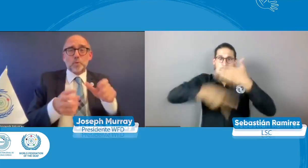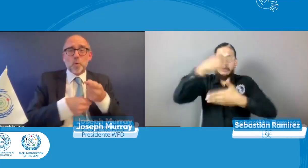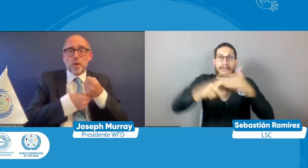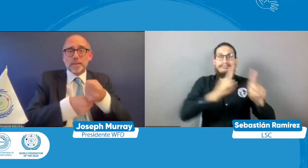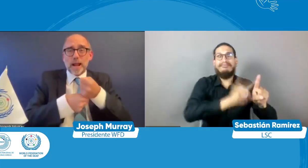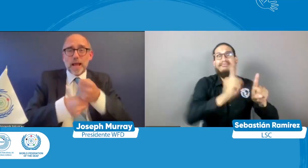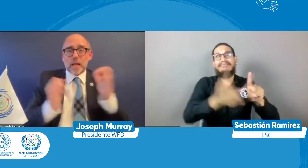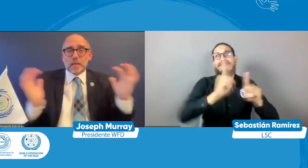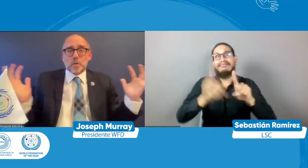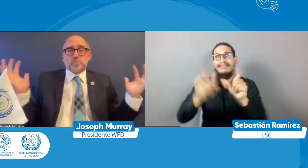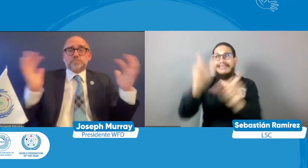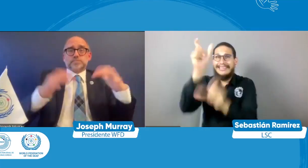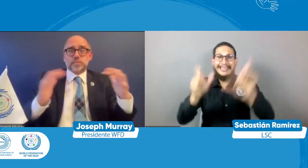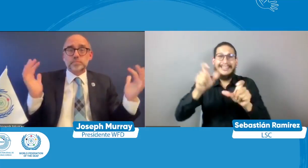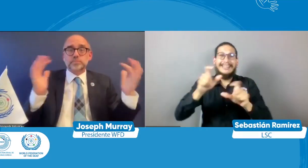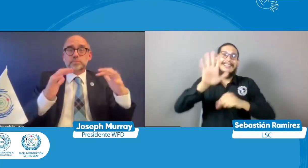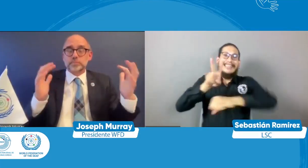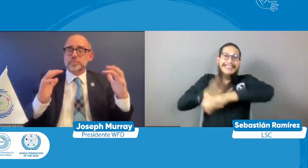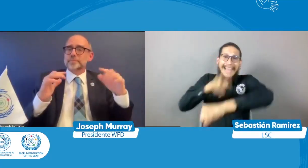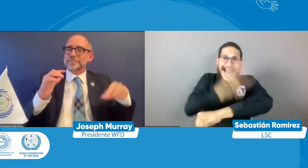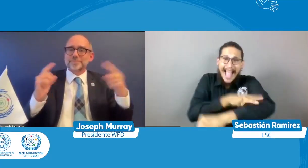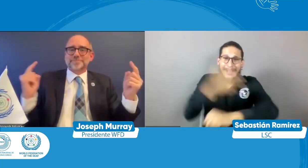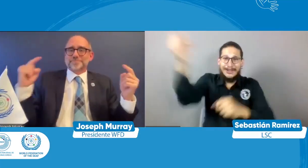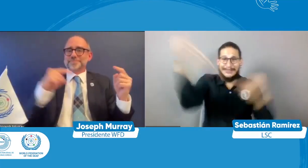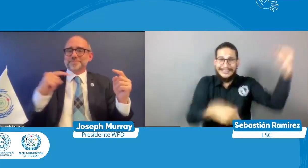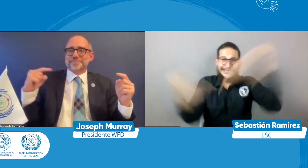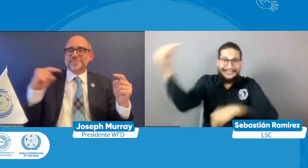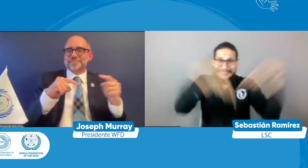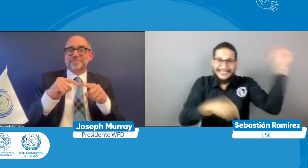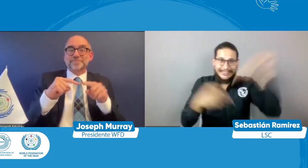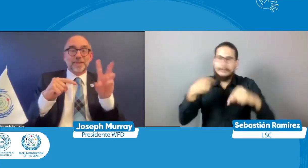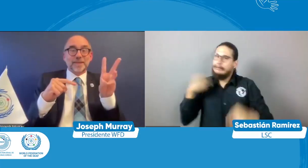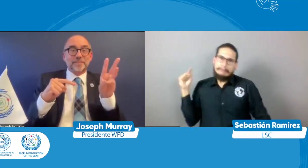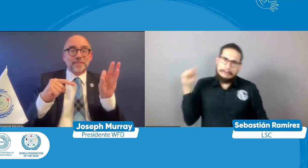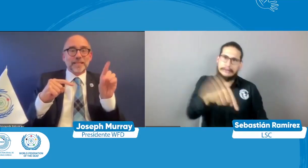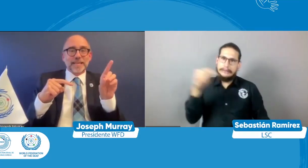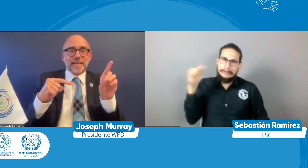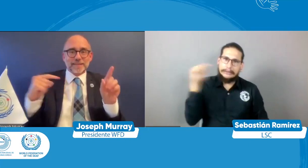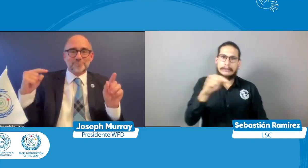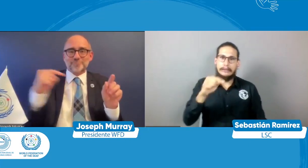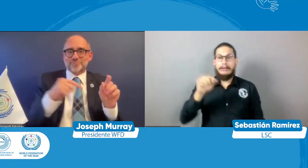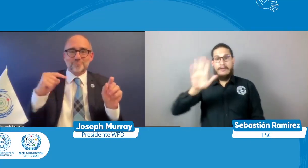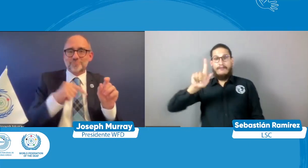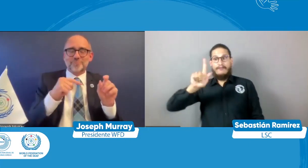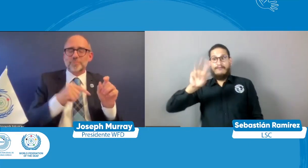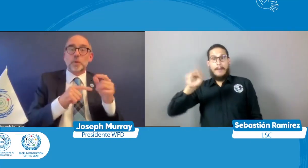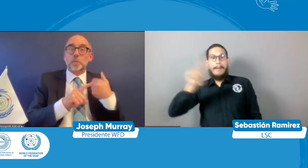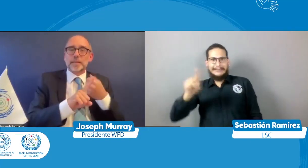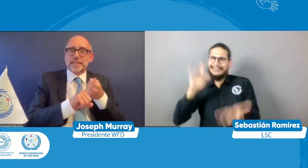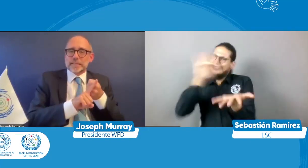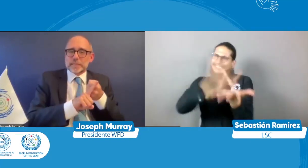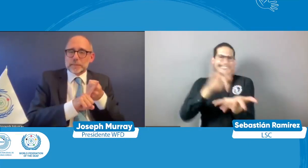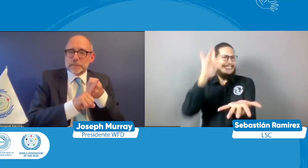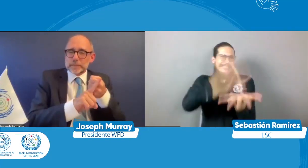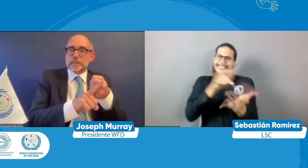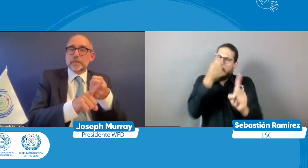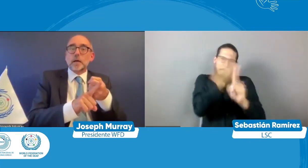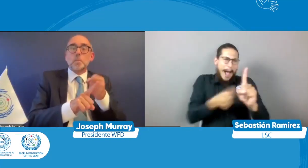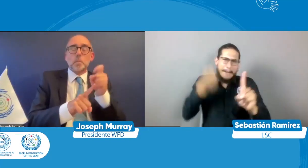un punto de vista médico auditivo sino que en esos encuentros en los que están los referentes los tomadores de